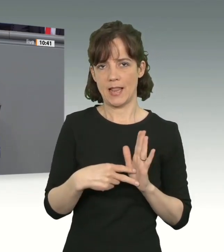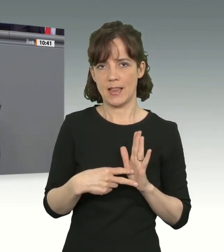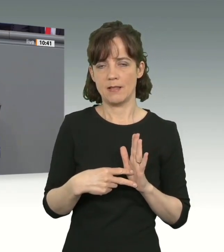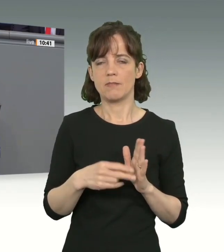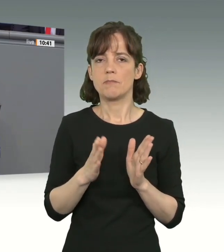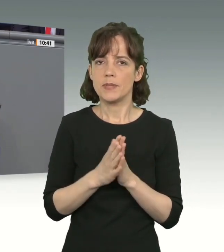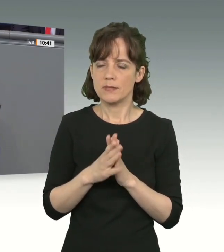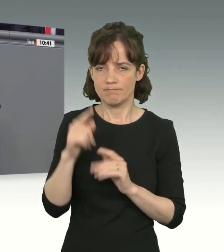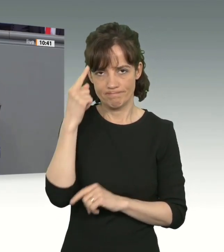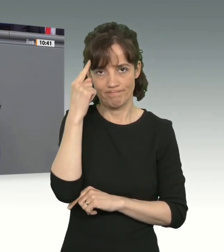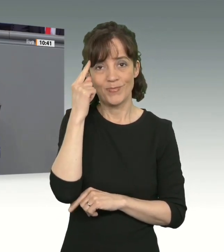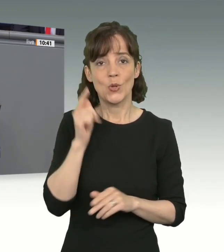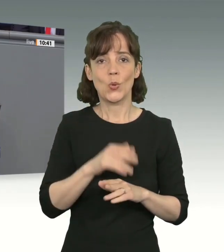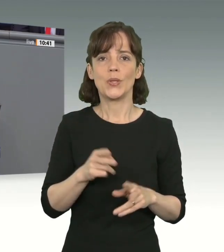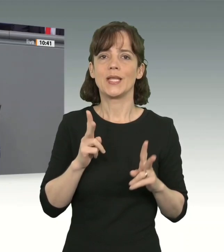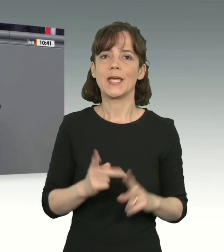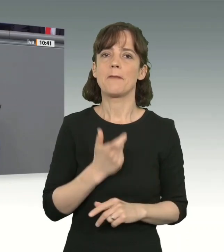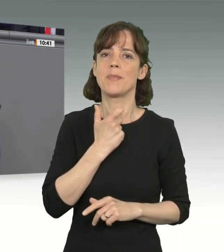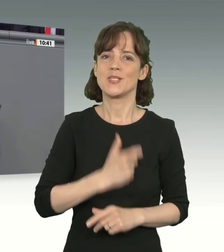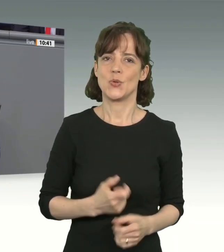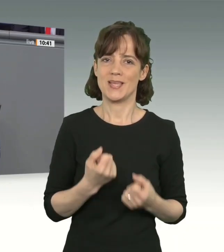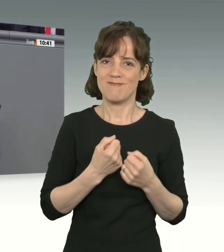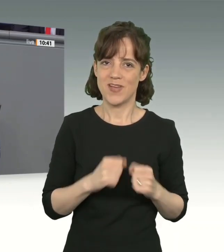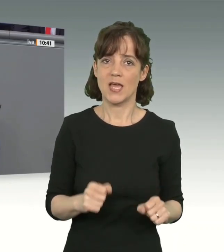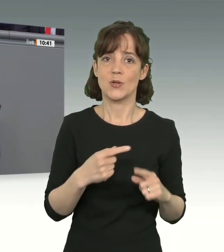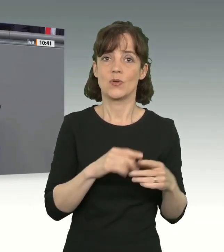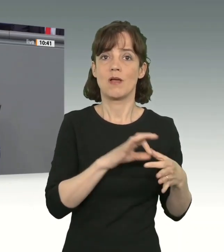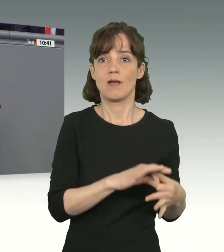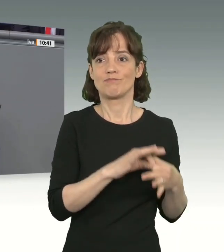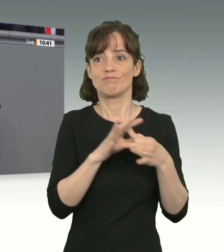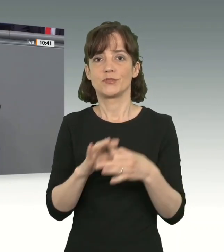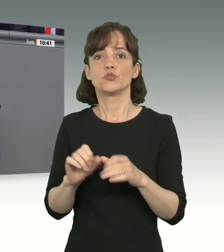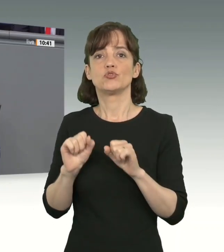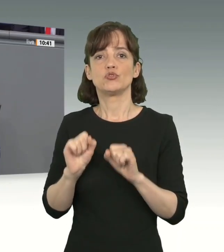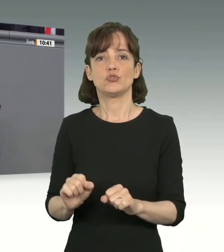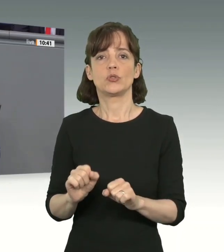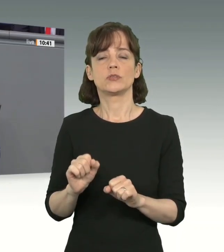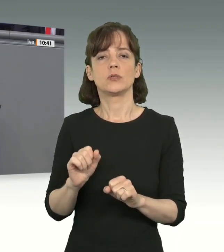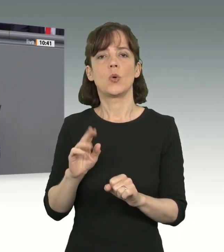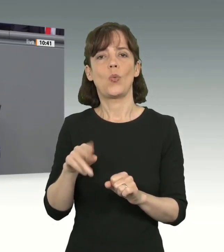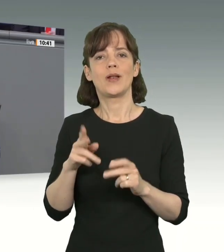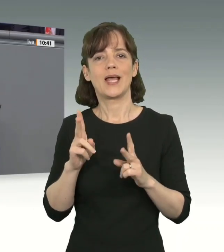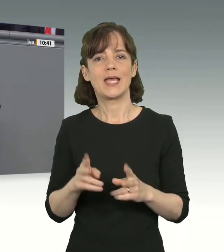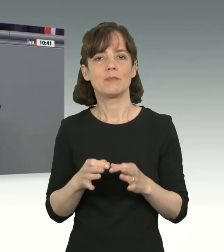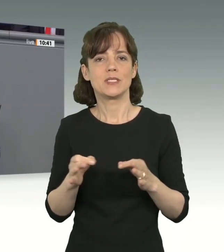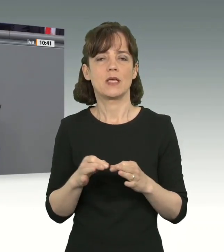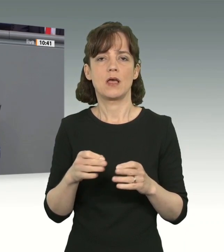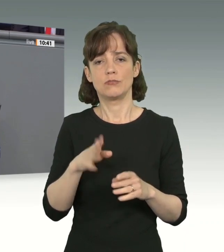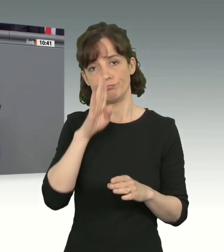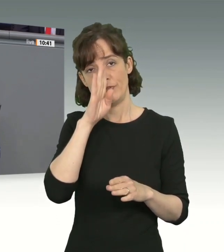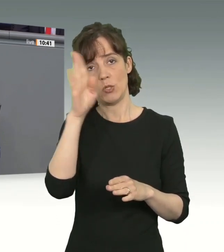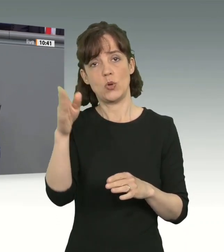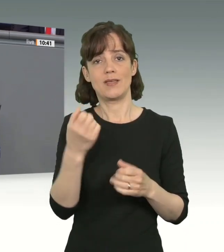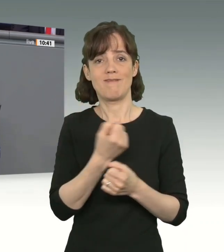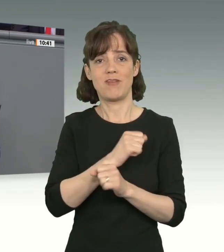auf persönliche Freiheit und der daraus abzuleitende Schutz vor unrechtmäßiger und willkürlicher Freiheitsentziehung